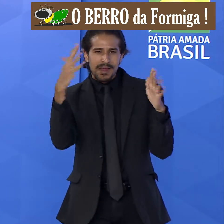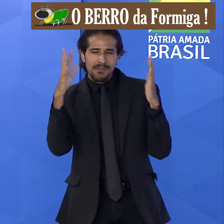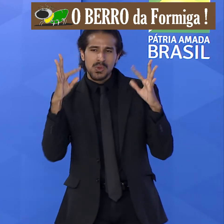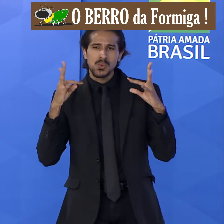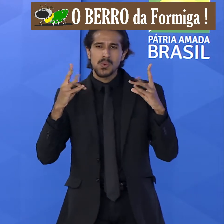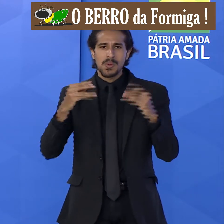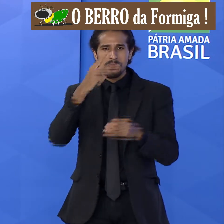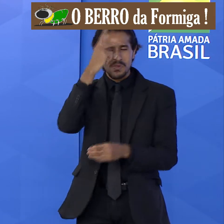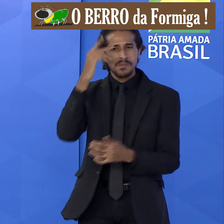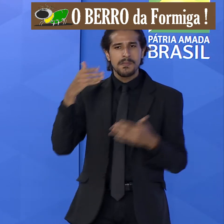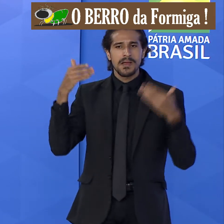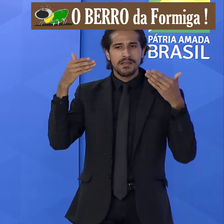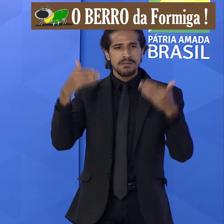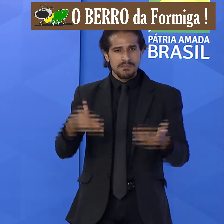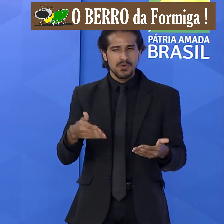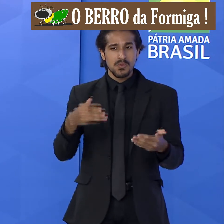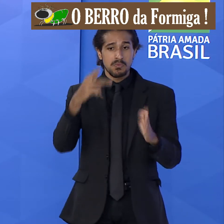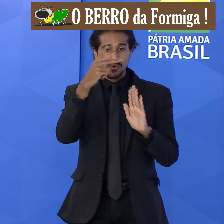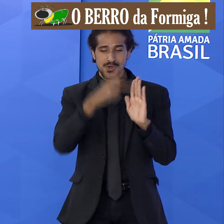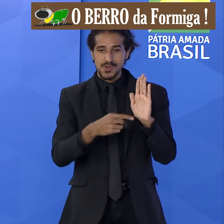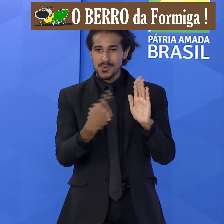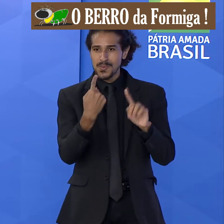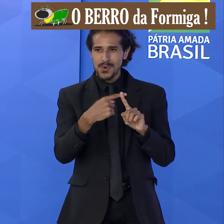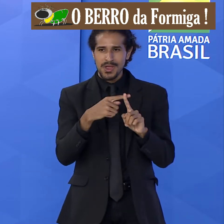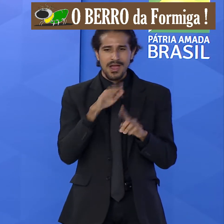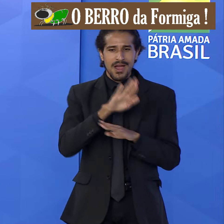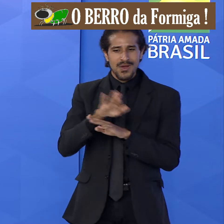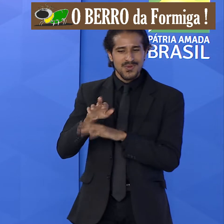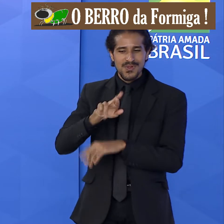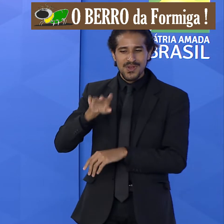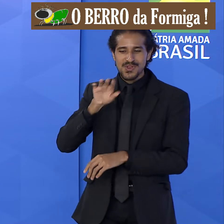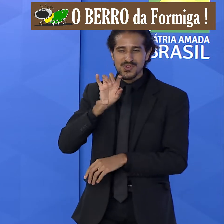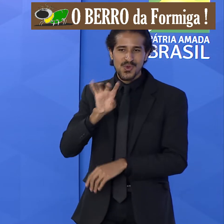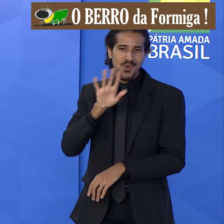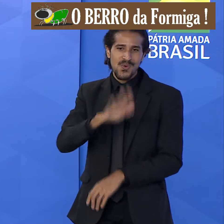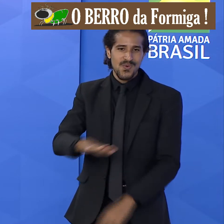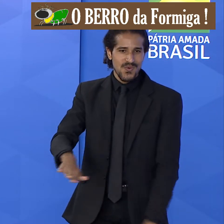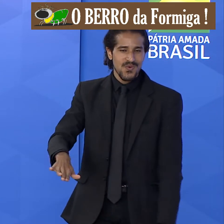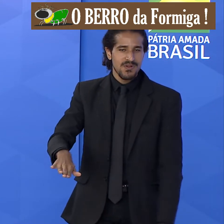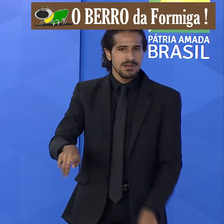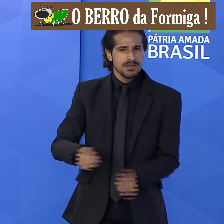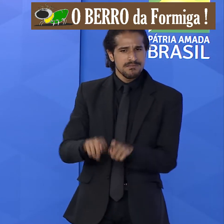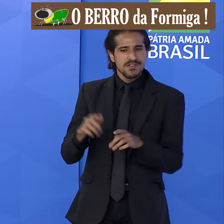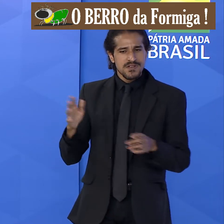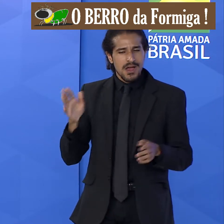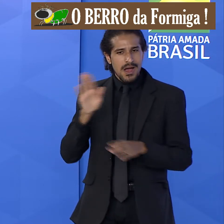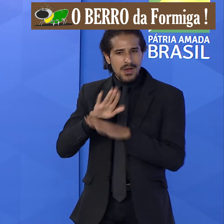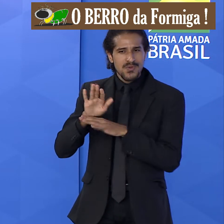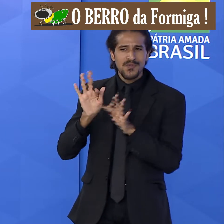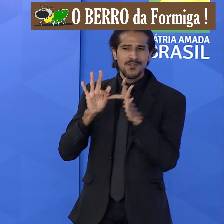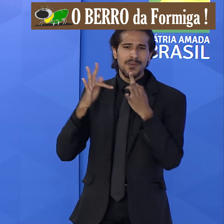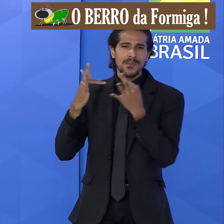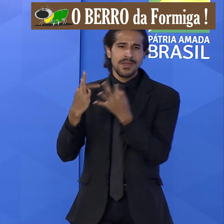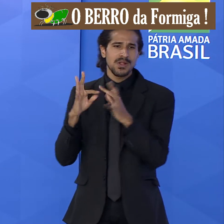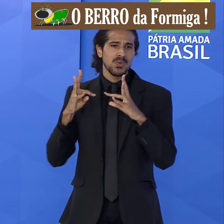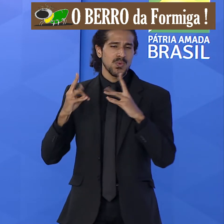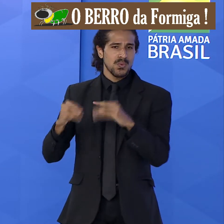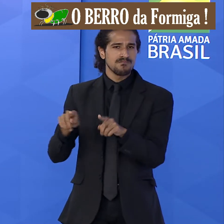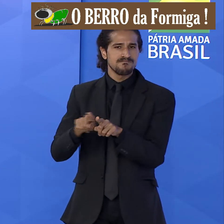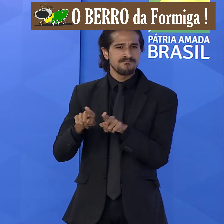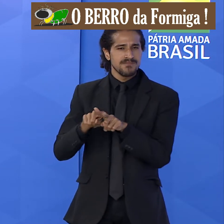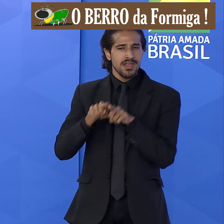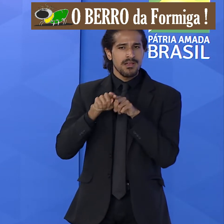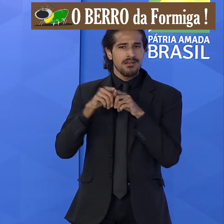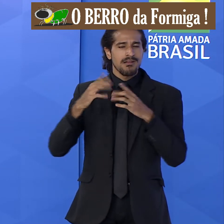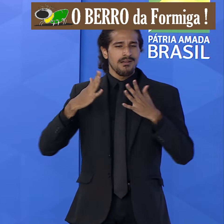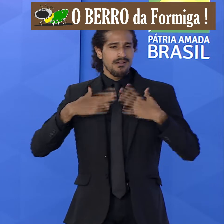nessa iniciativa porque atende não apenas as crianças beneficia a família como um todo e traz mais tranquilidade